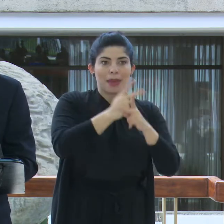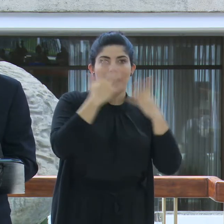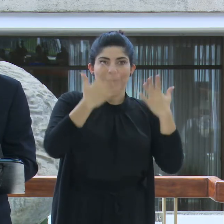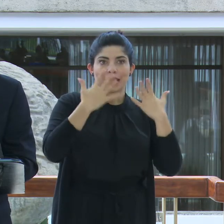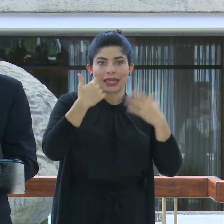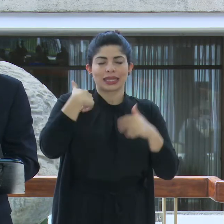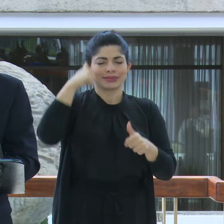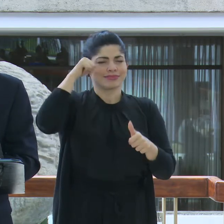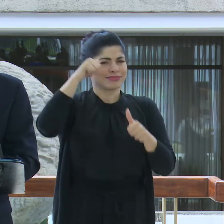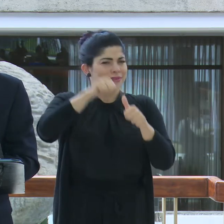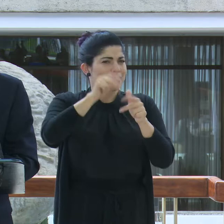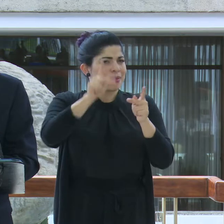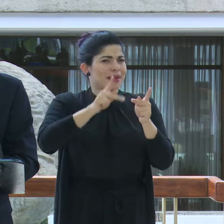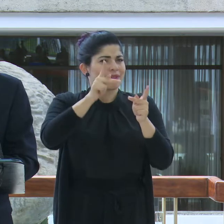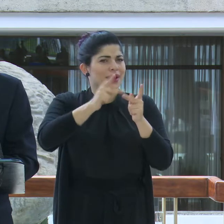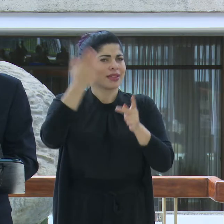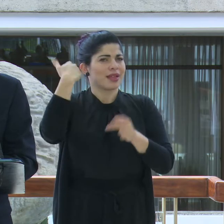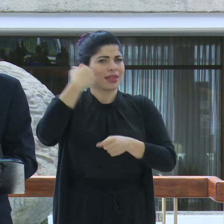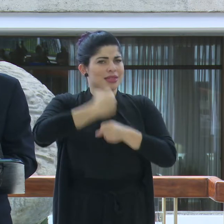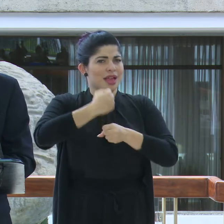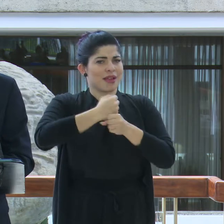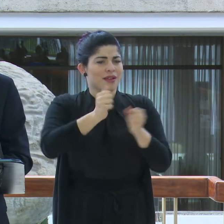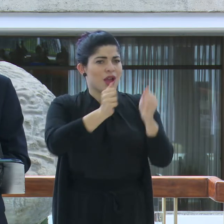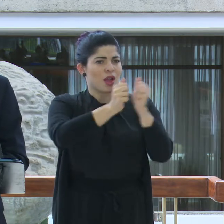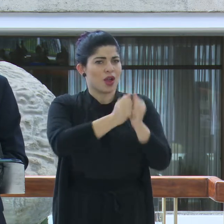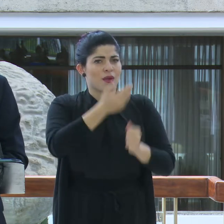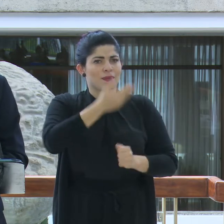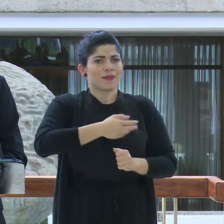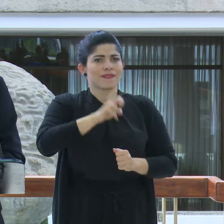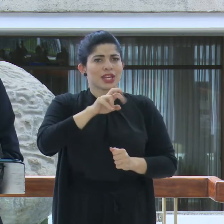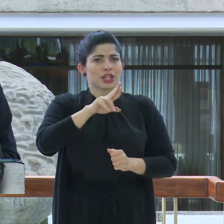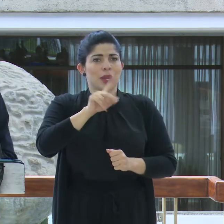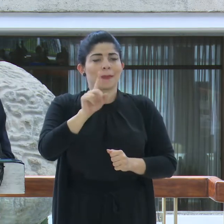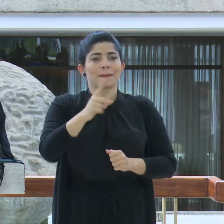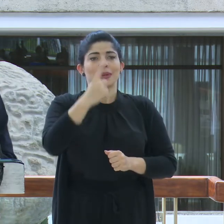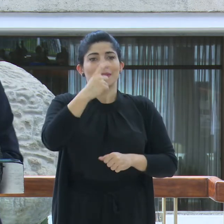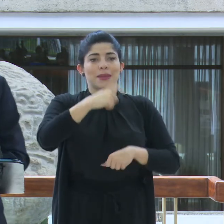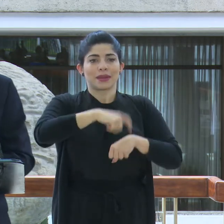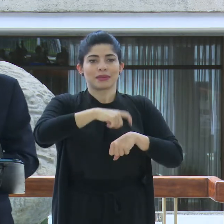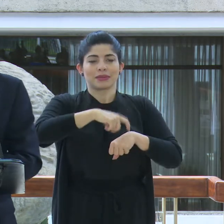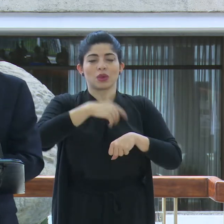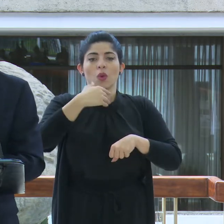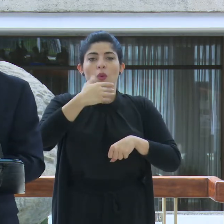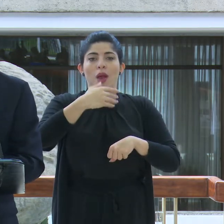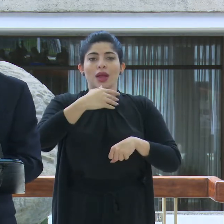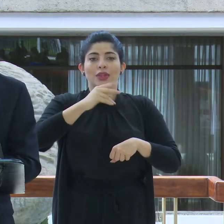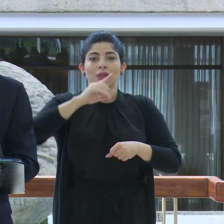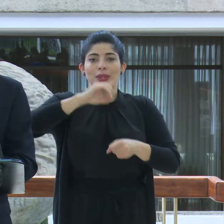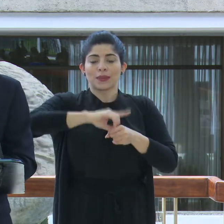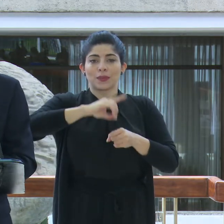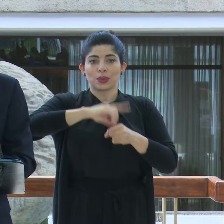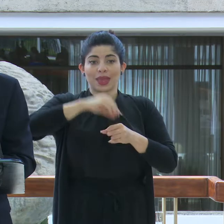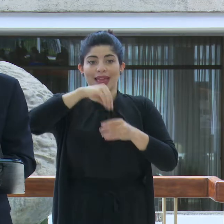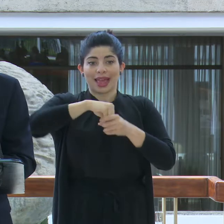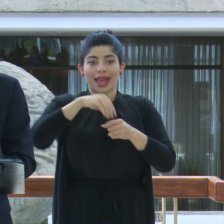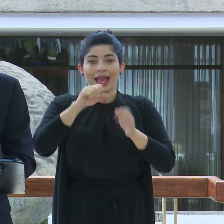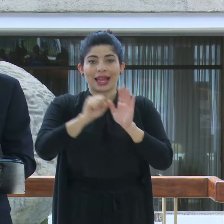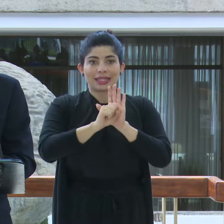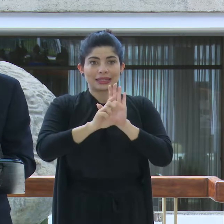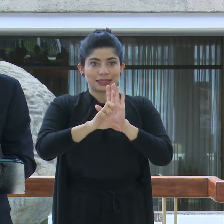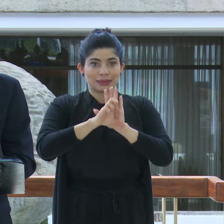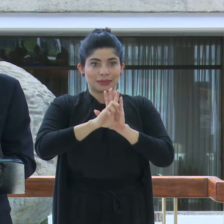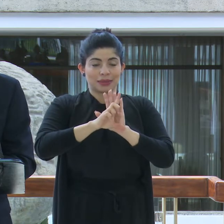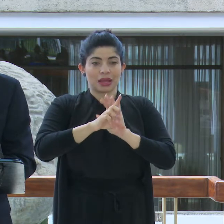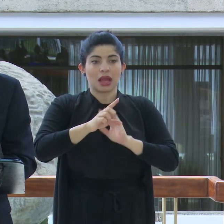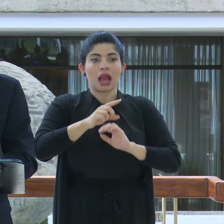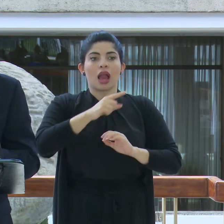perfectamente el trabajo que hacíamos con don Víctor en su primer periodo como diputado de la Asamblea Legislativa y la